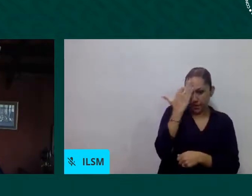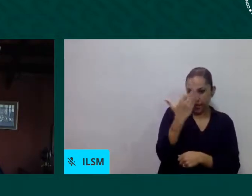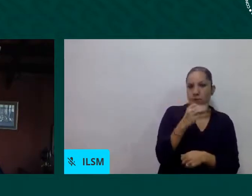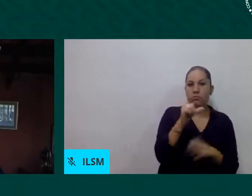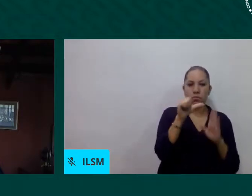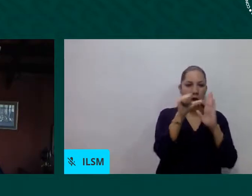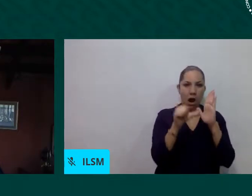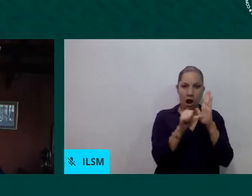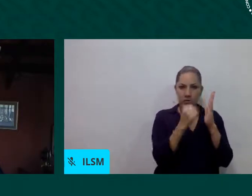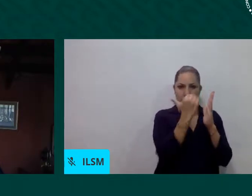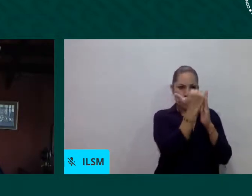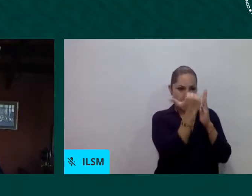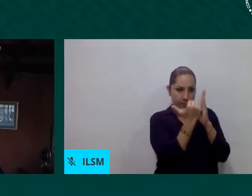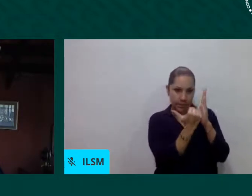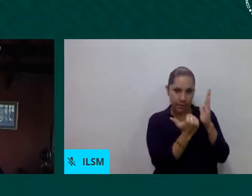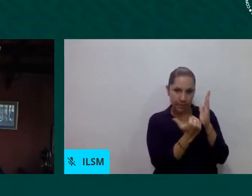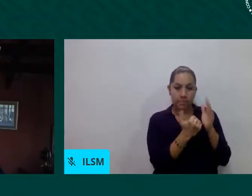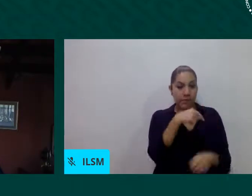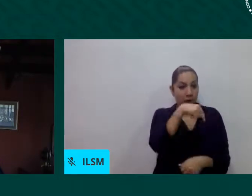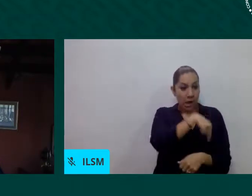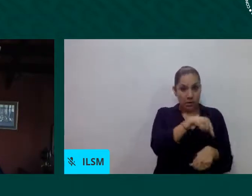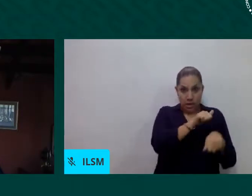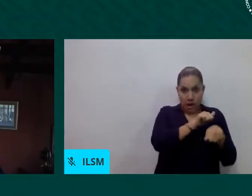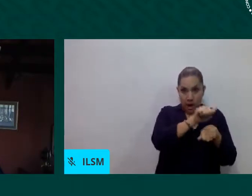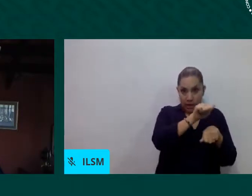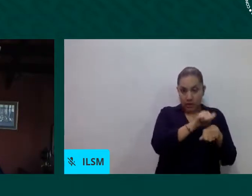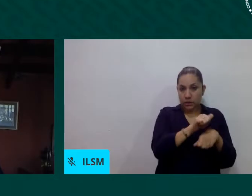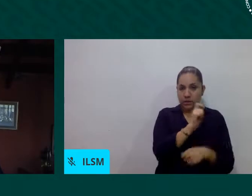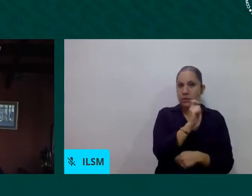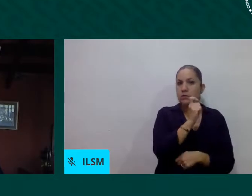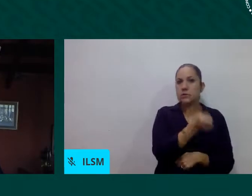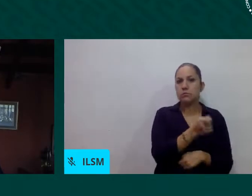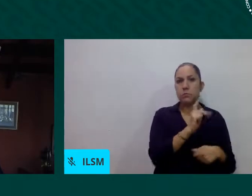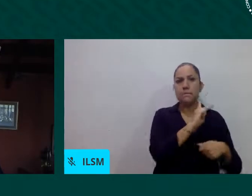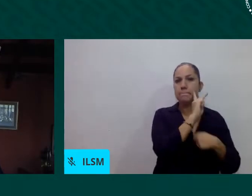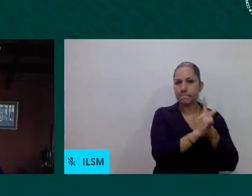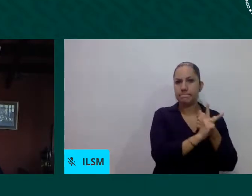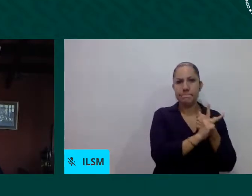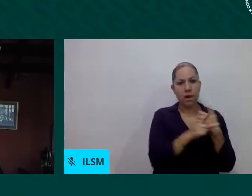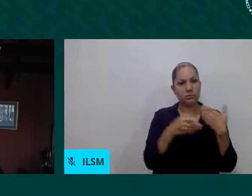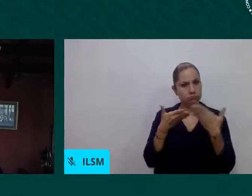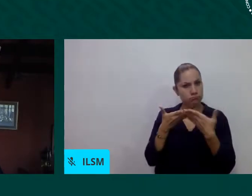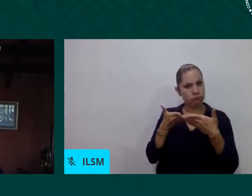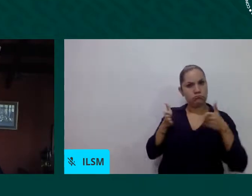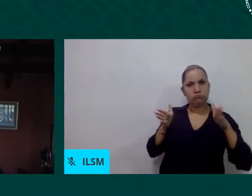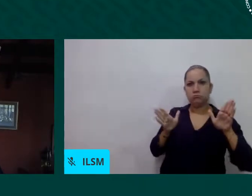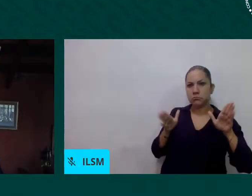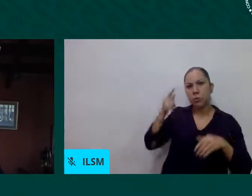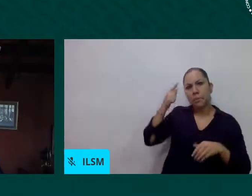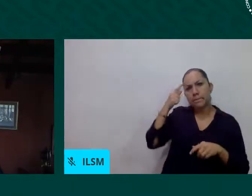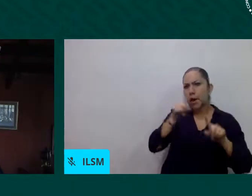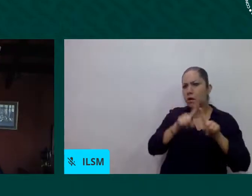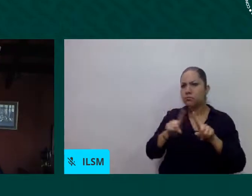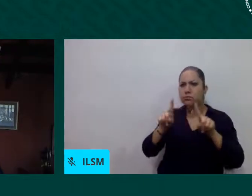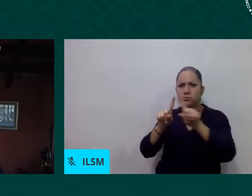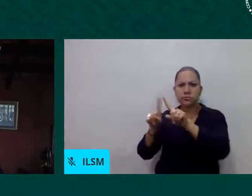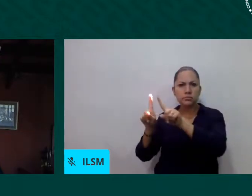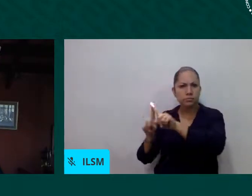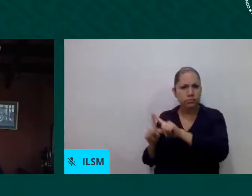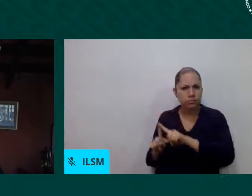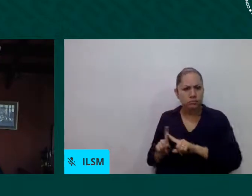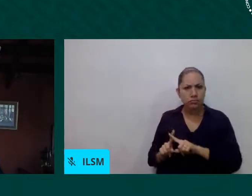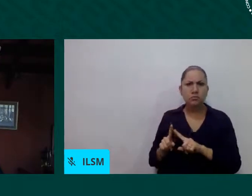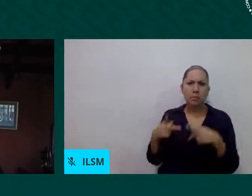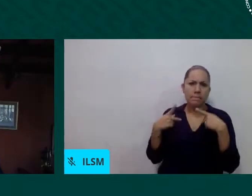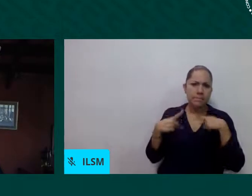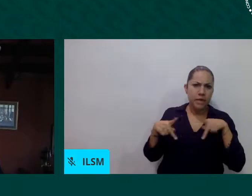se ha declarado un país abierto a la recepción de toda aquella persona que desea habitar